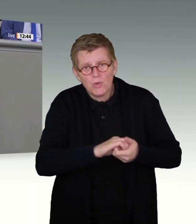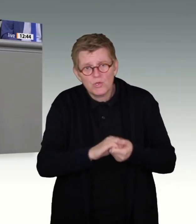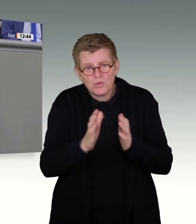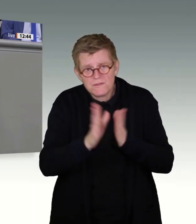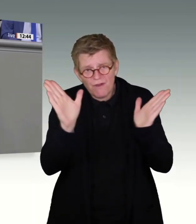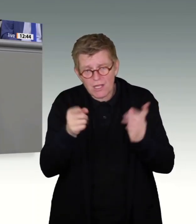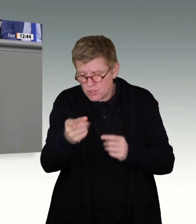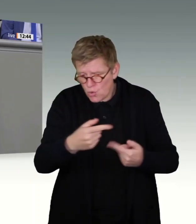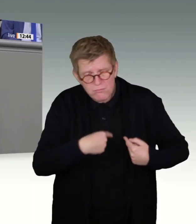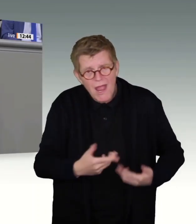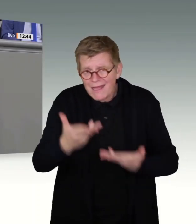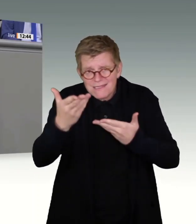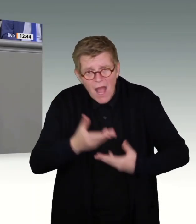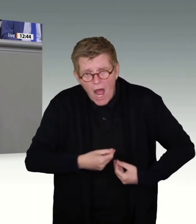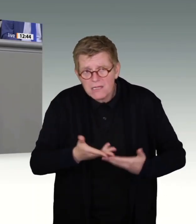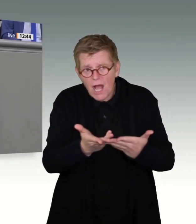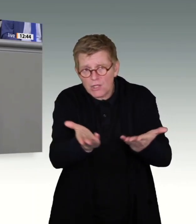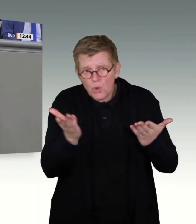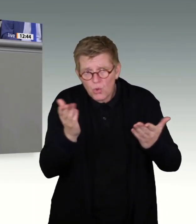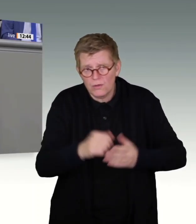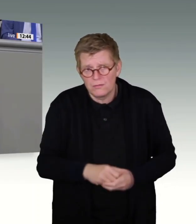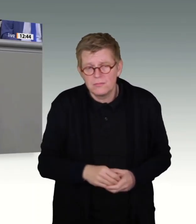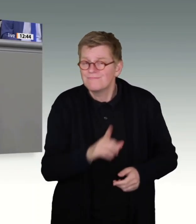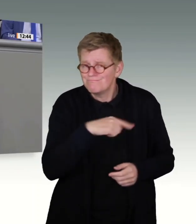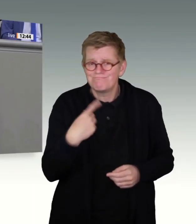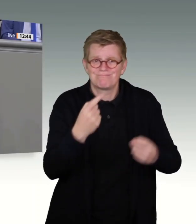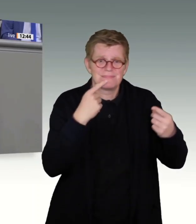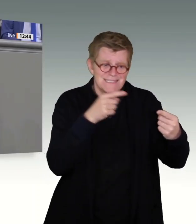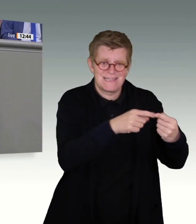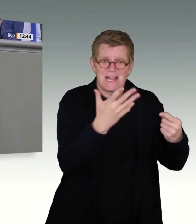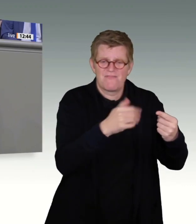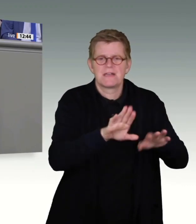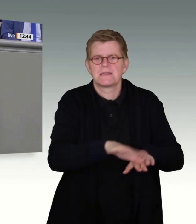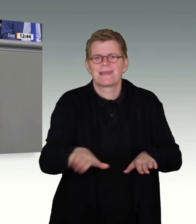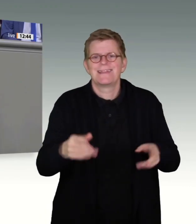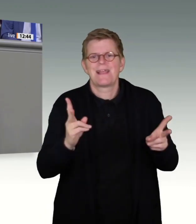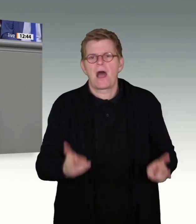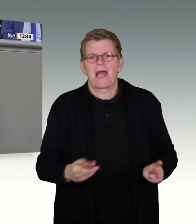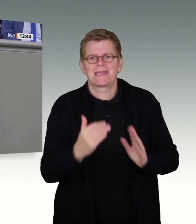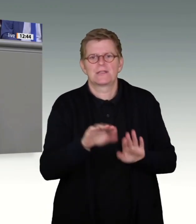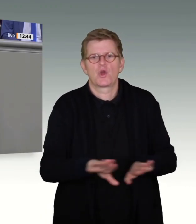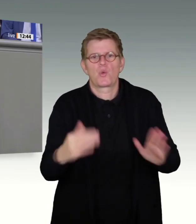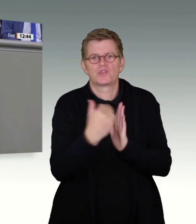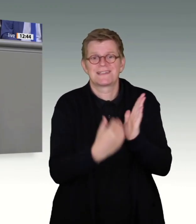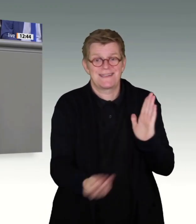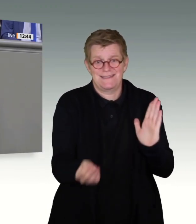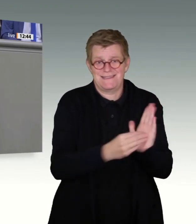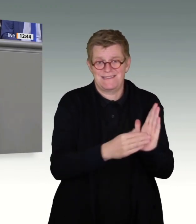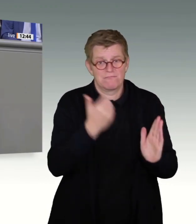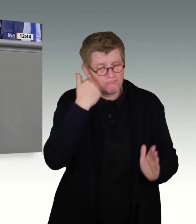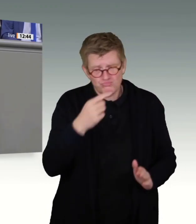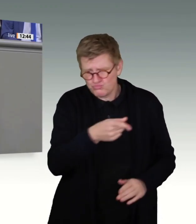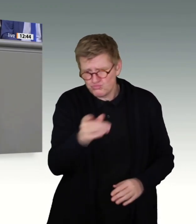herzlich eingeladen, eben unserem Vorhaben, Kinderrechte im Grundgesetz zu verankern, entsprechend auch zuzustimmen.